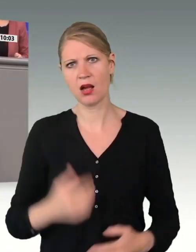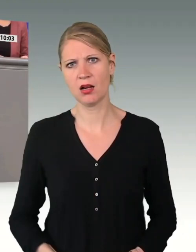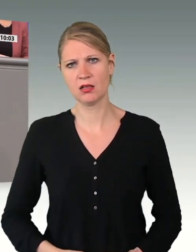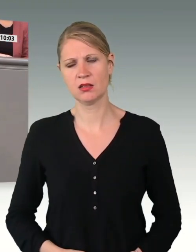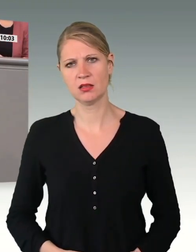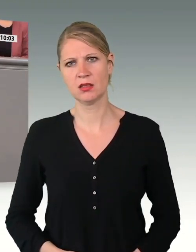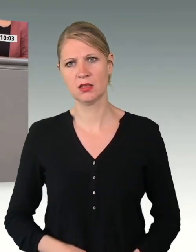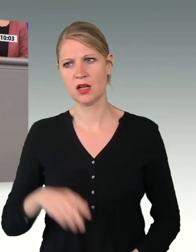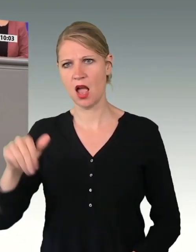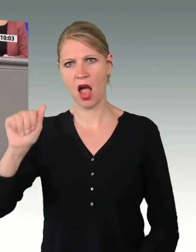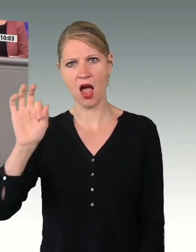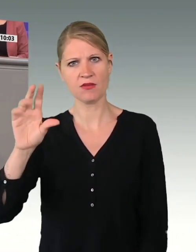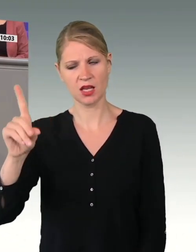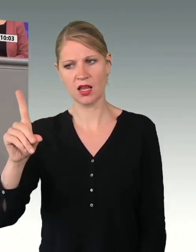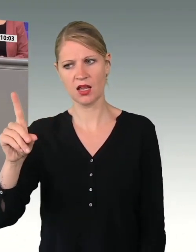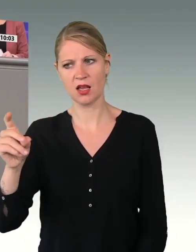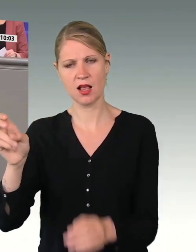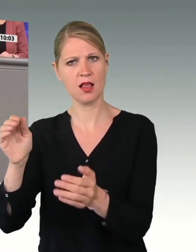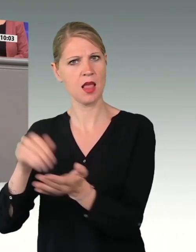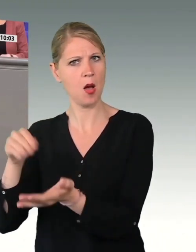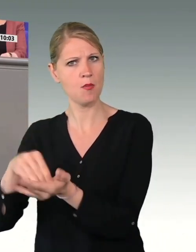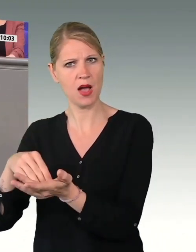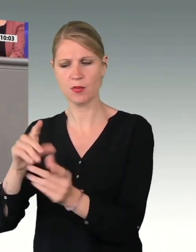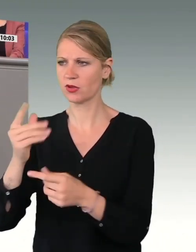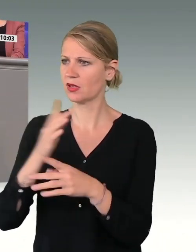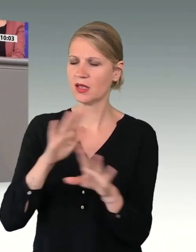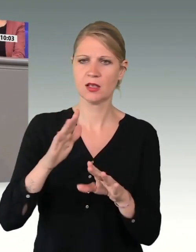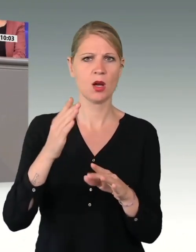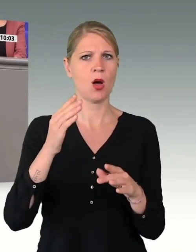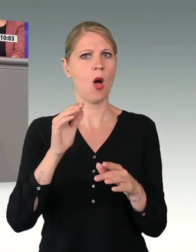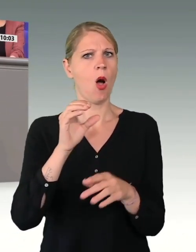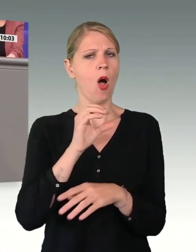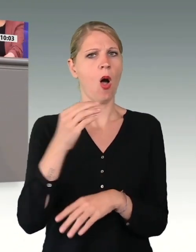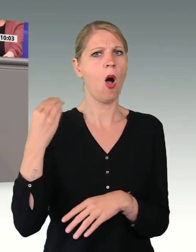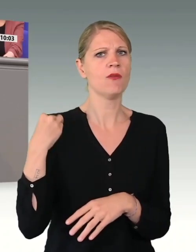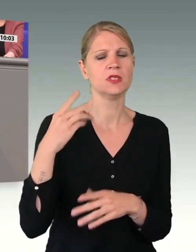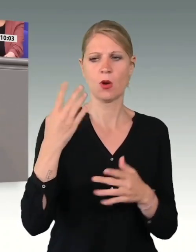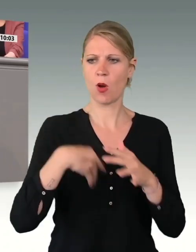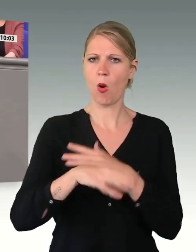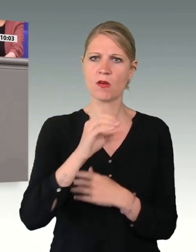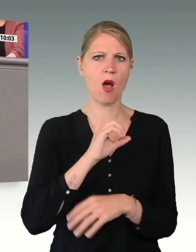Funktionär in der AfD ist, ist weder als Offizier noch als Unteroffizier in der Bundeswehr tragbar.